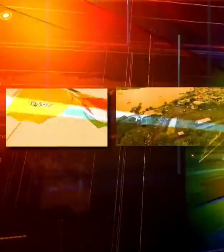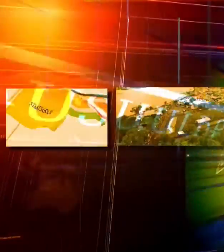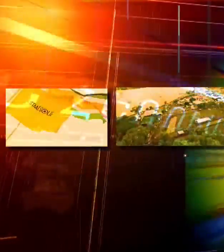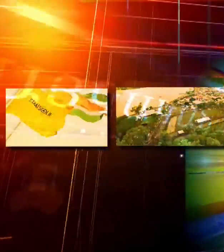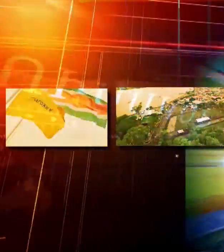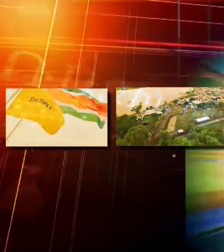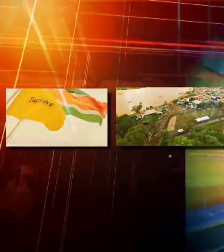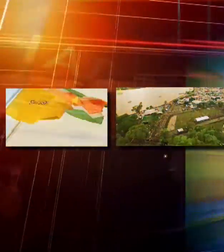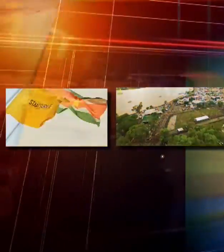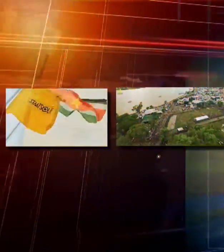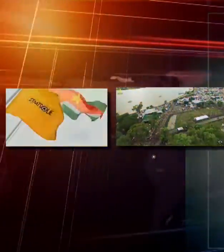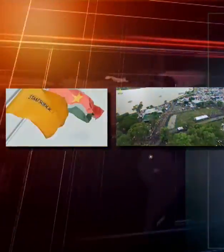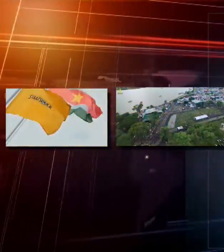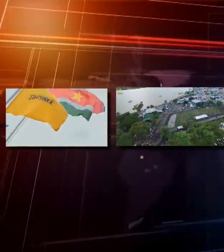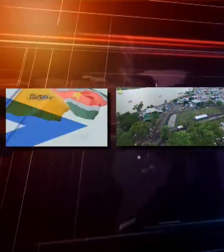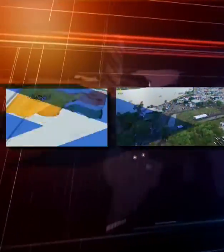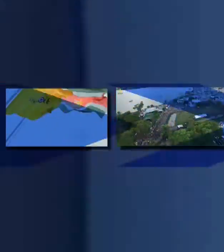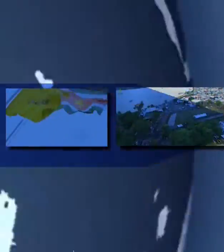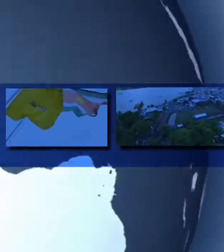Muziek